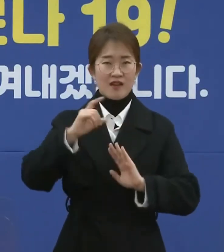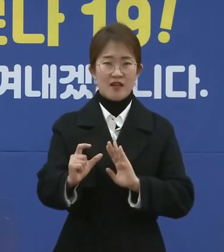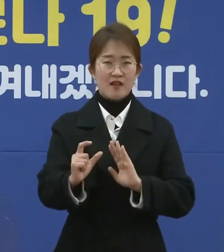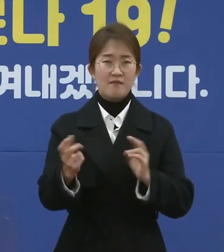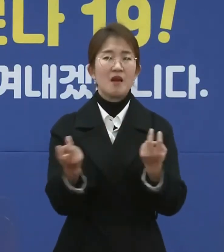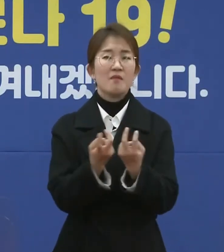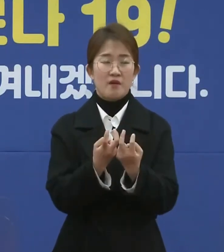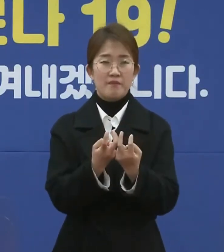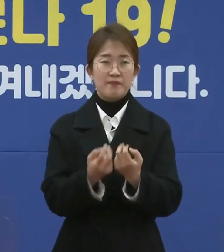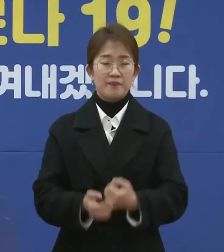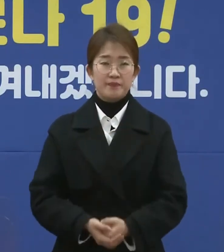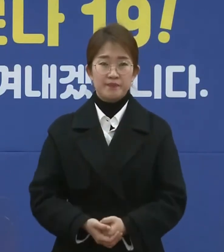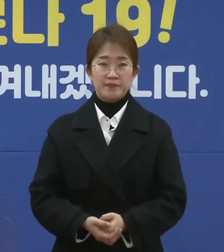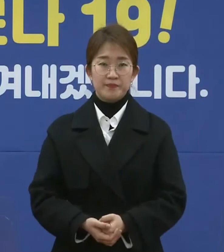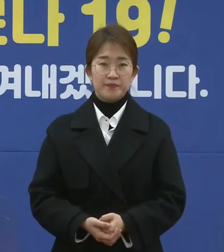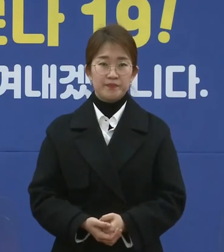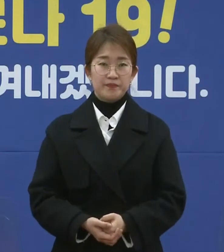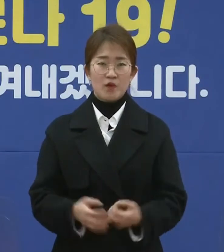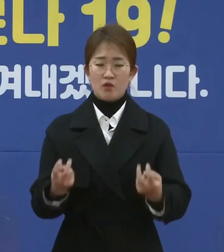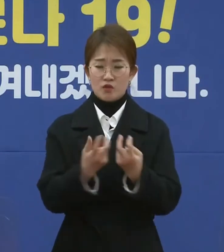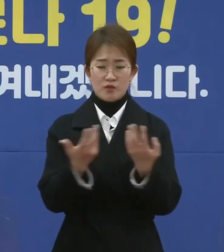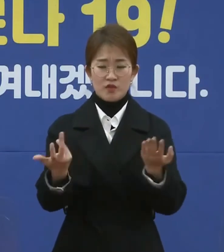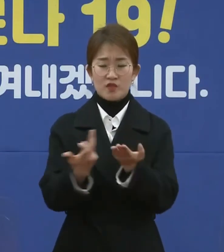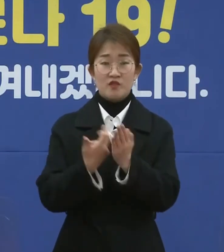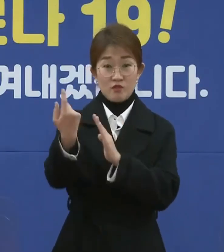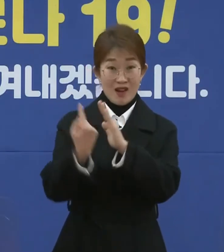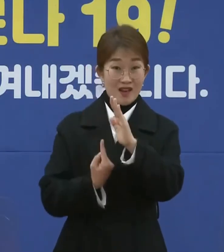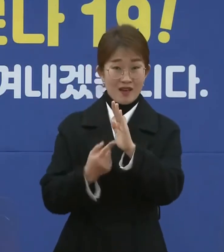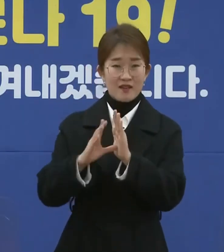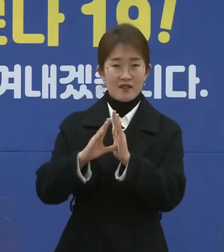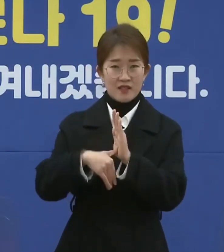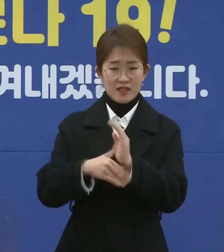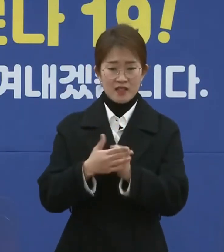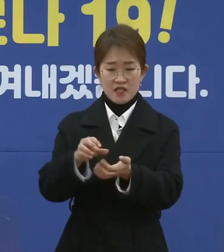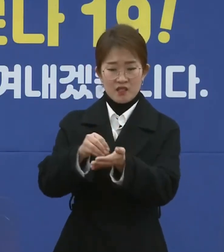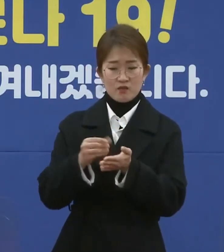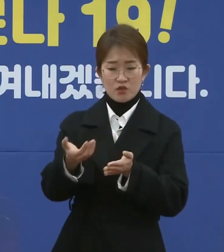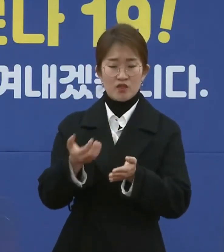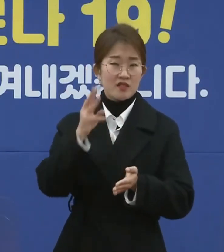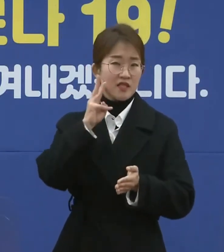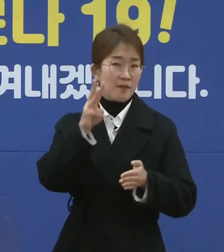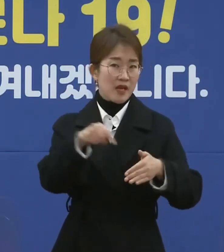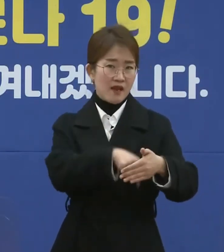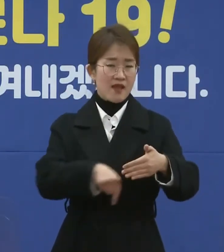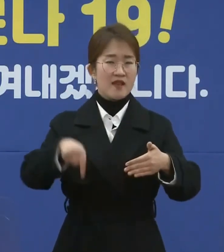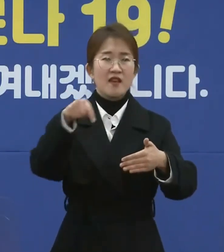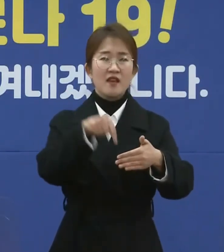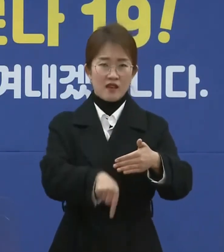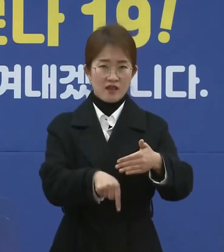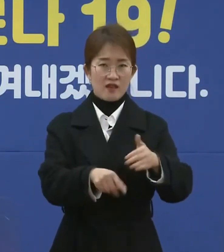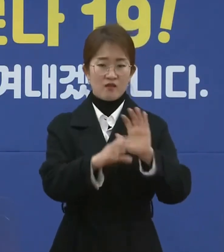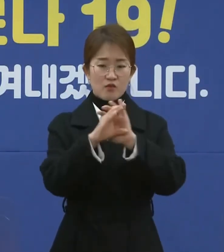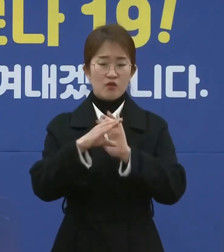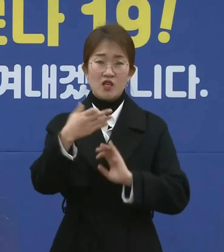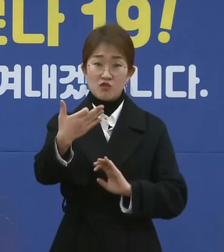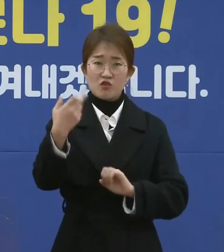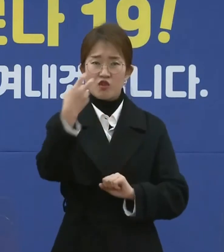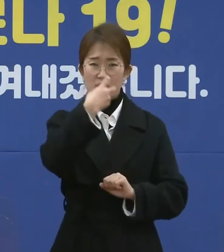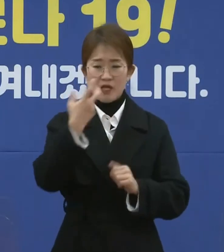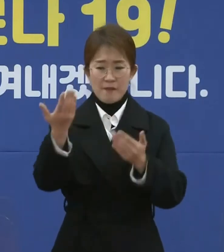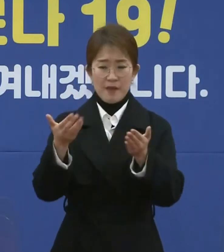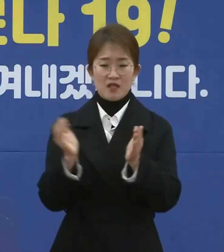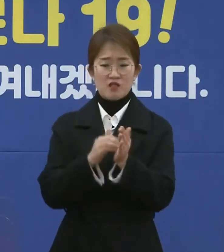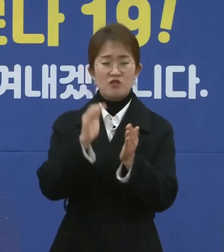전략으로 부득이하게 제주를 방문할 경우에는 입도 전 3일 이내에 코로나19 진단검사를 받으신 후